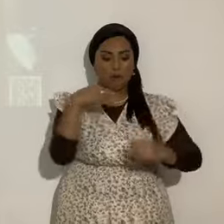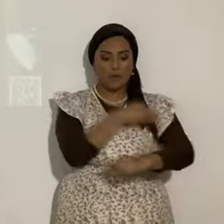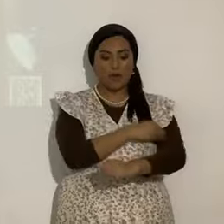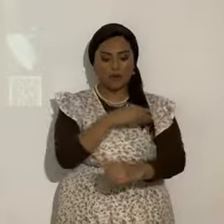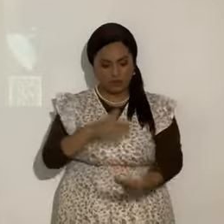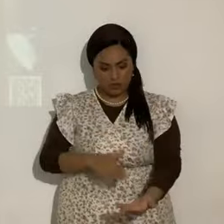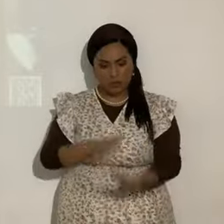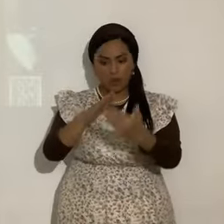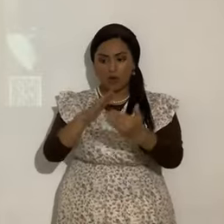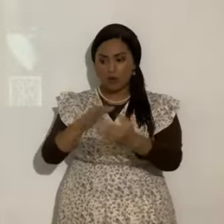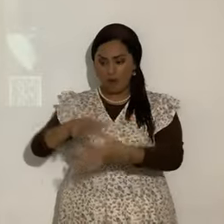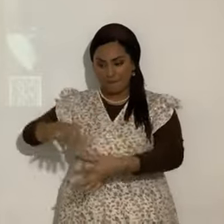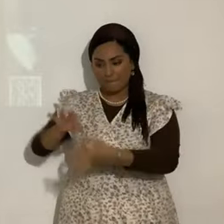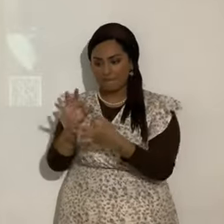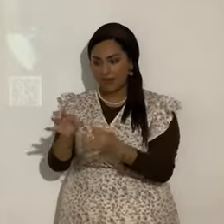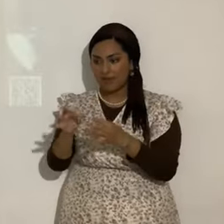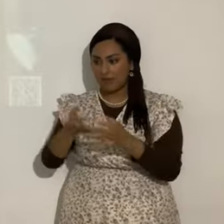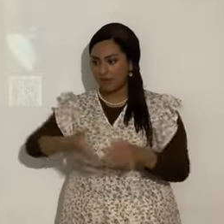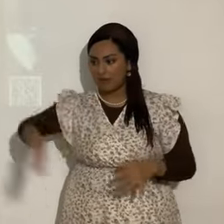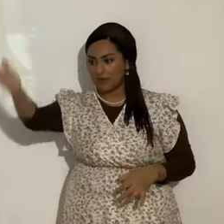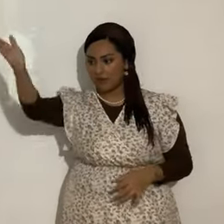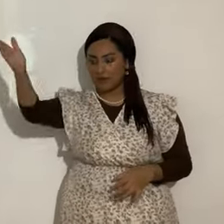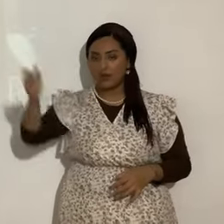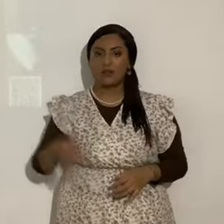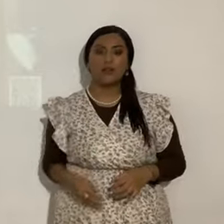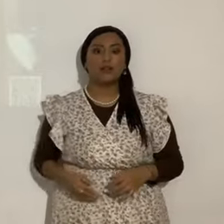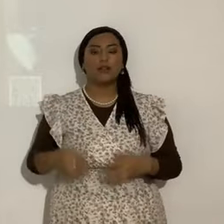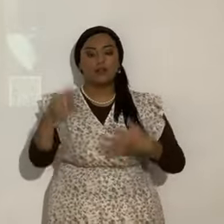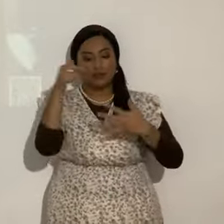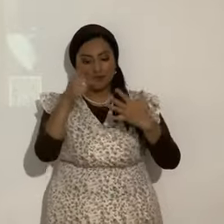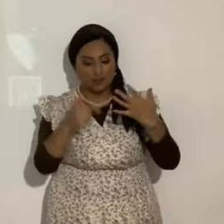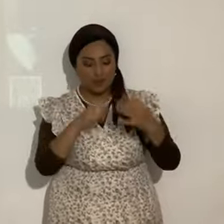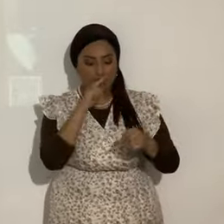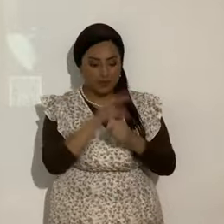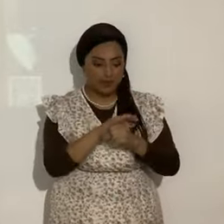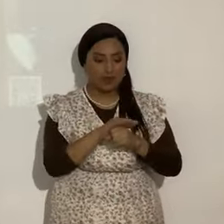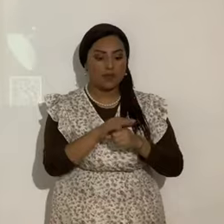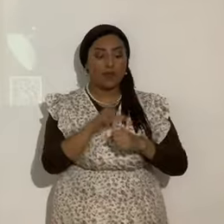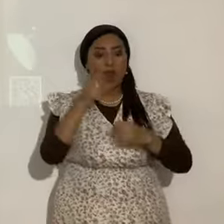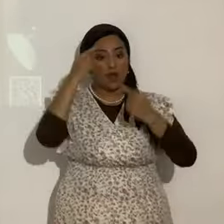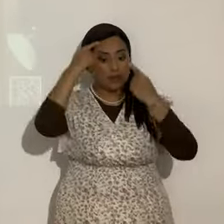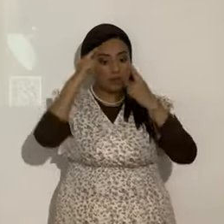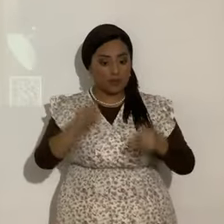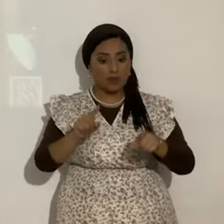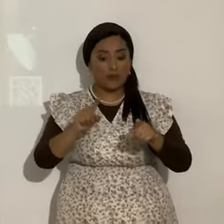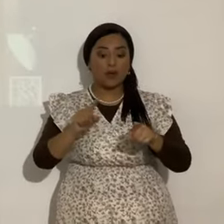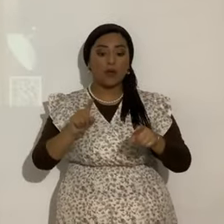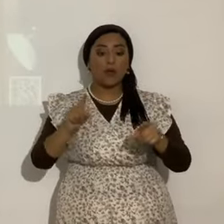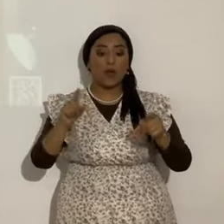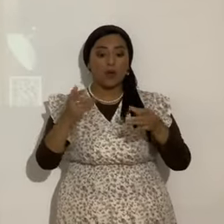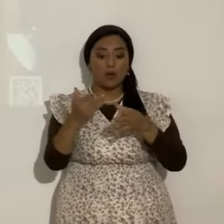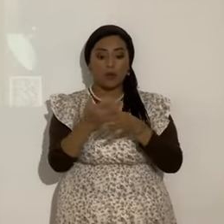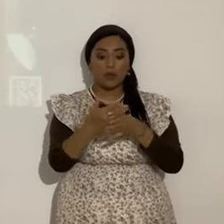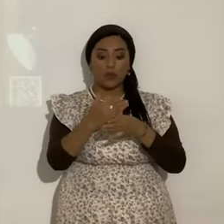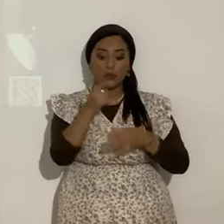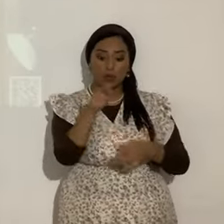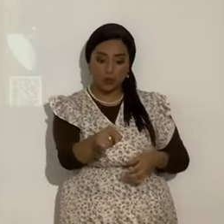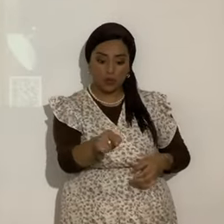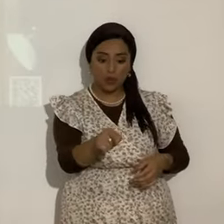sé perfecto y luego vienen otras promesas y en el verso 7 y estableceré mi pacto entre mí y entre mí